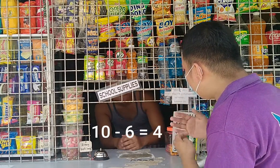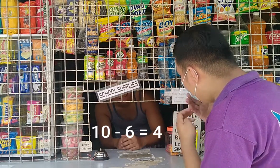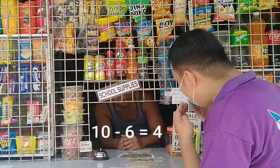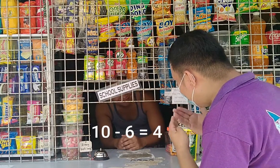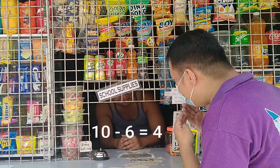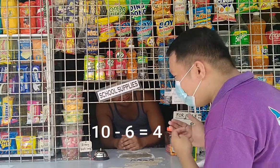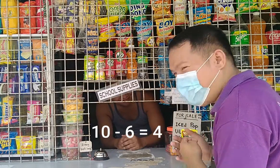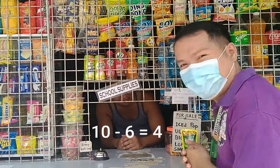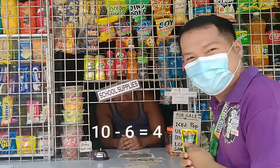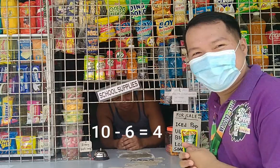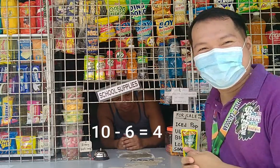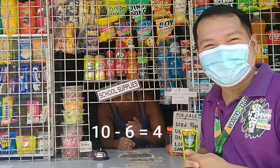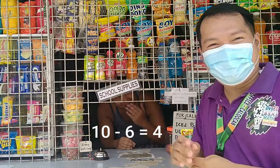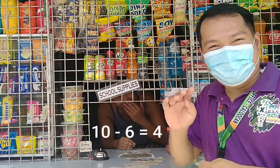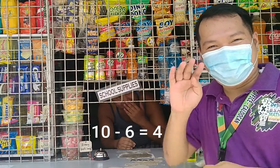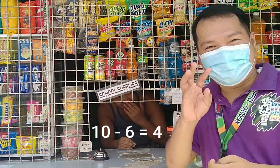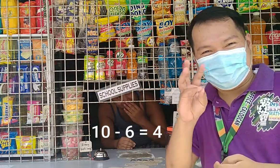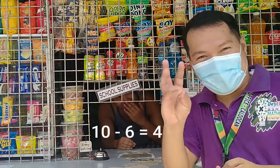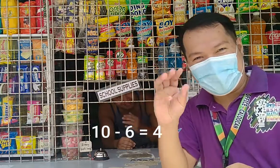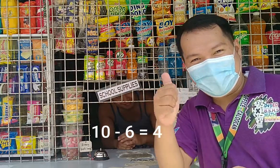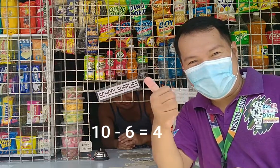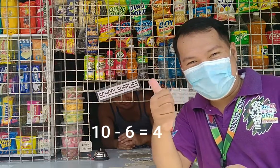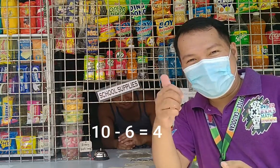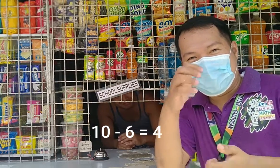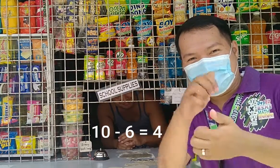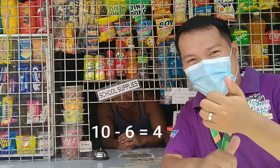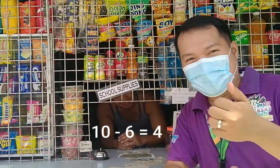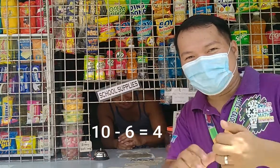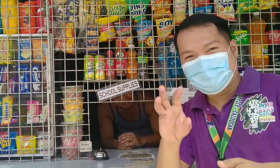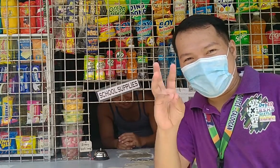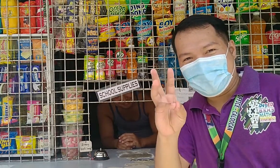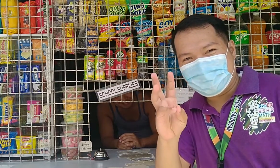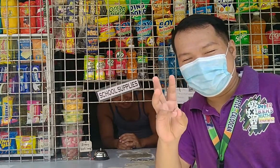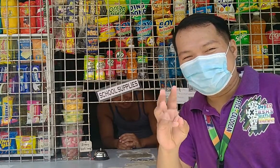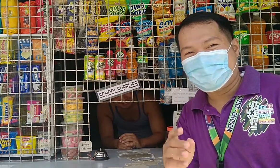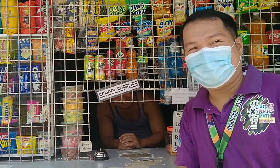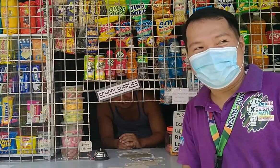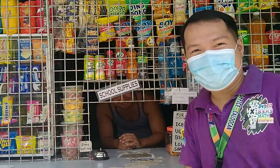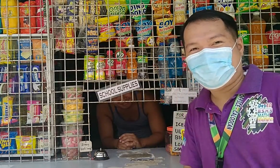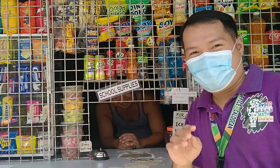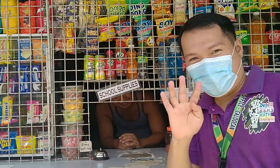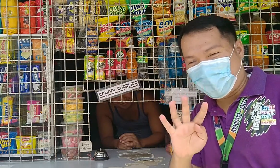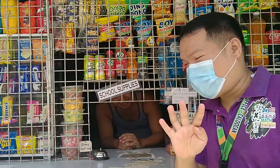Salamat po! 10 minus 6 is 4.